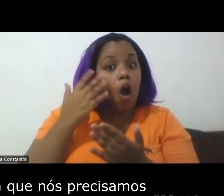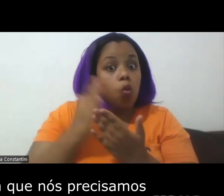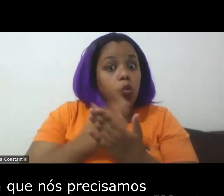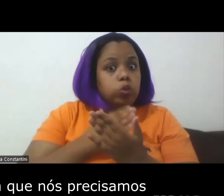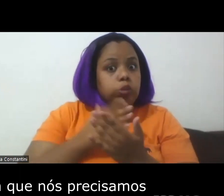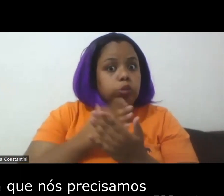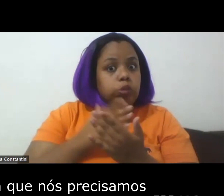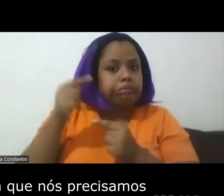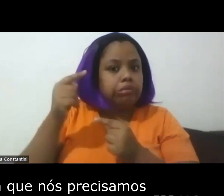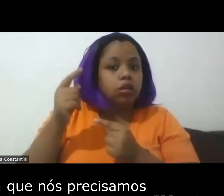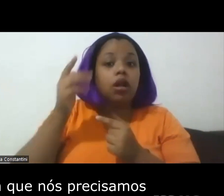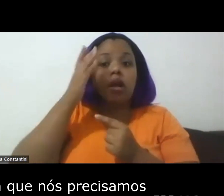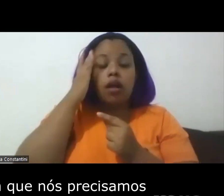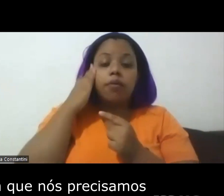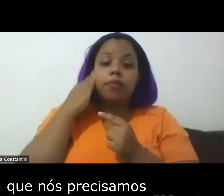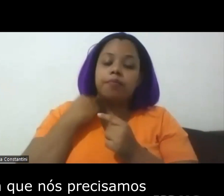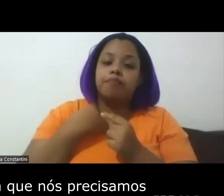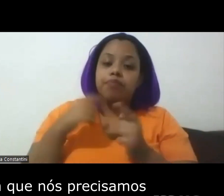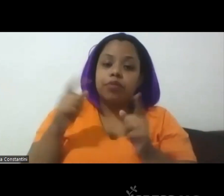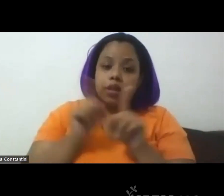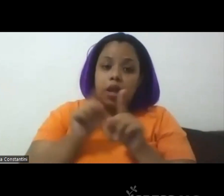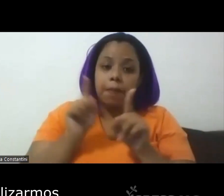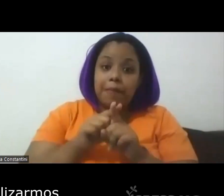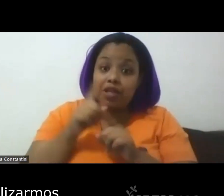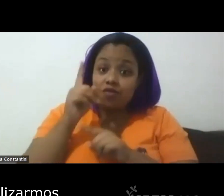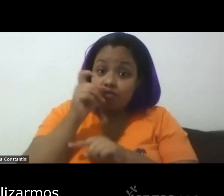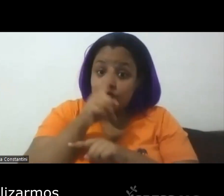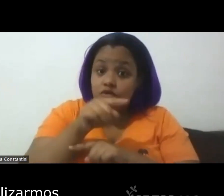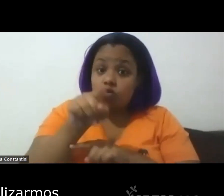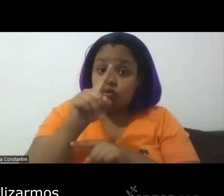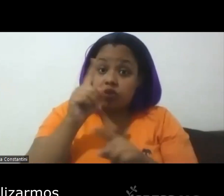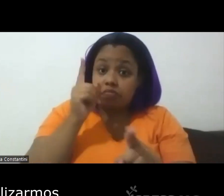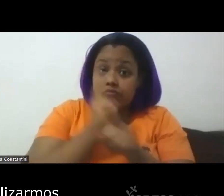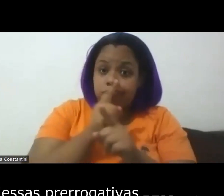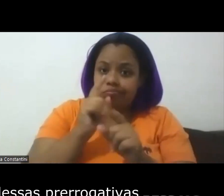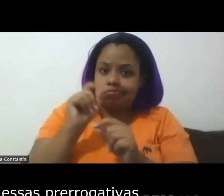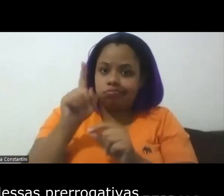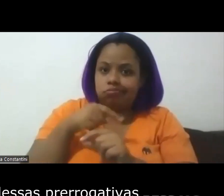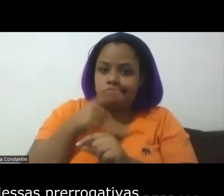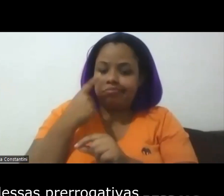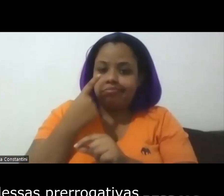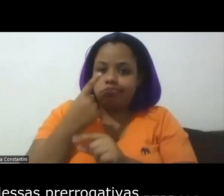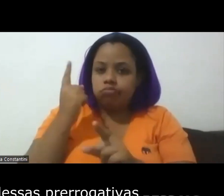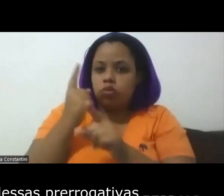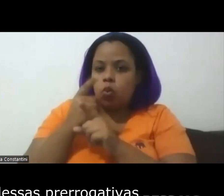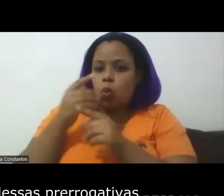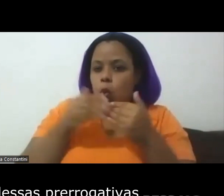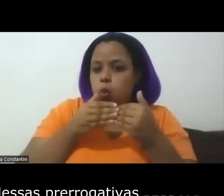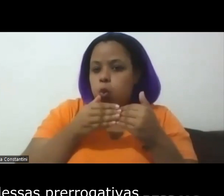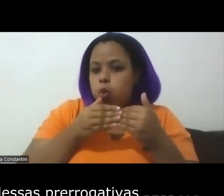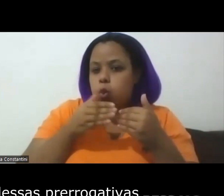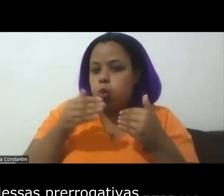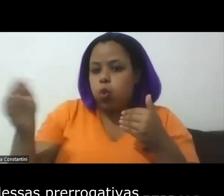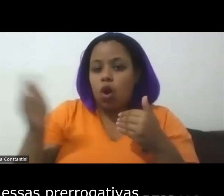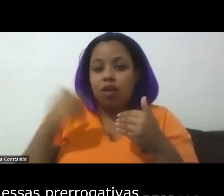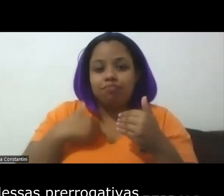dificuldade também que nós precisamos reconhecer de não localizarmos a partir desse acervo dessas prerrogativas